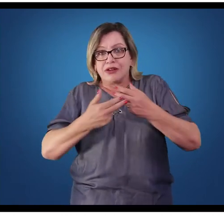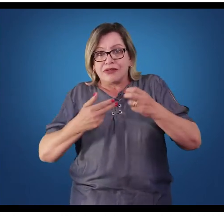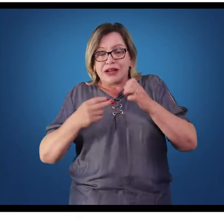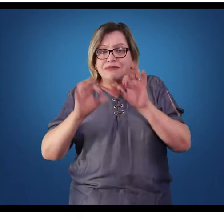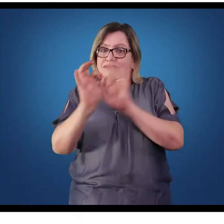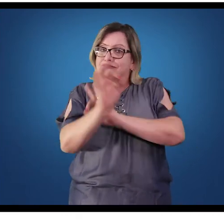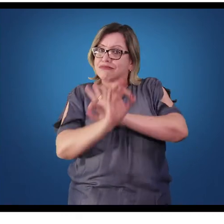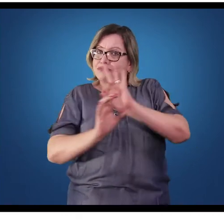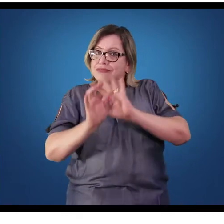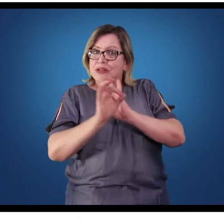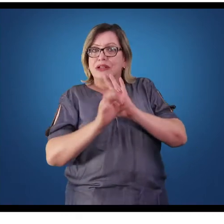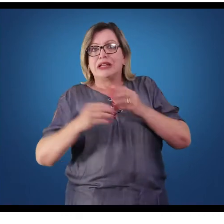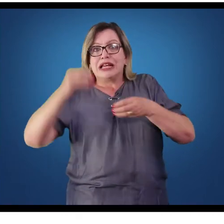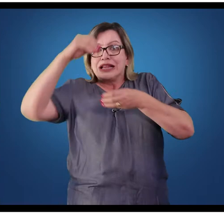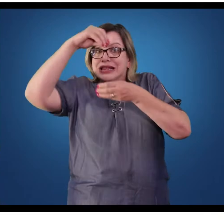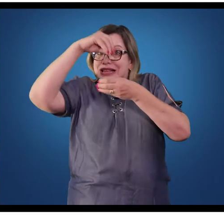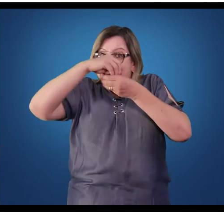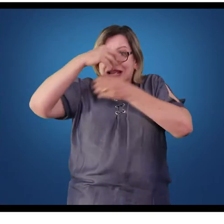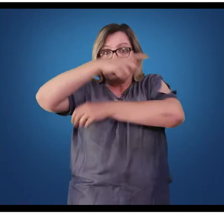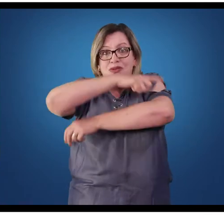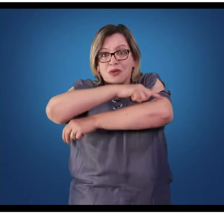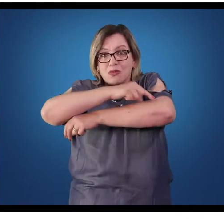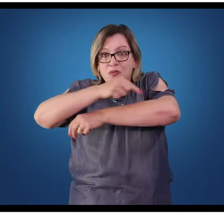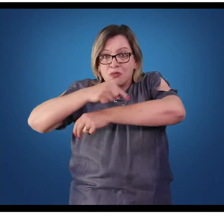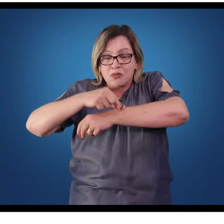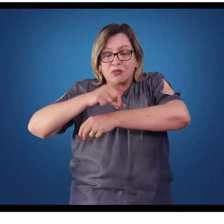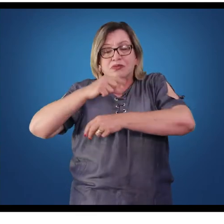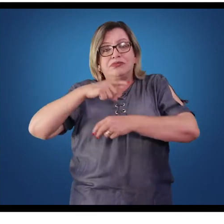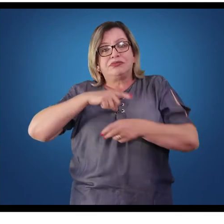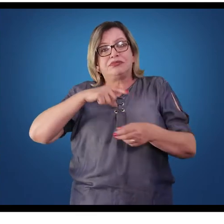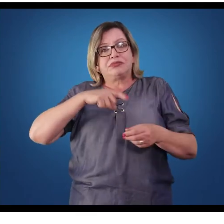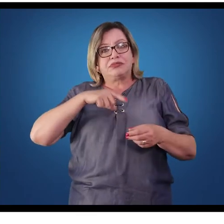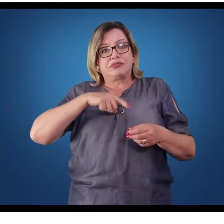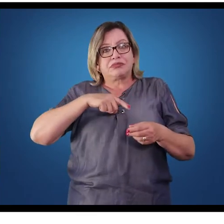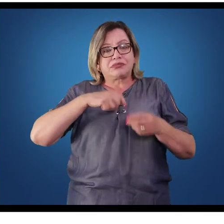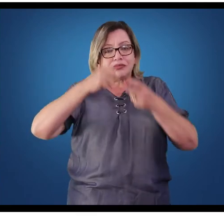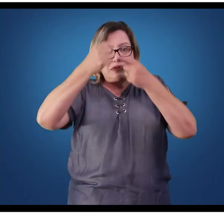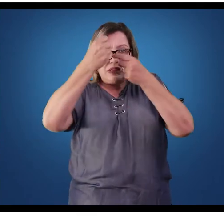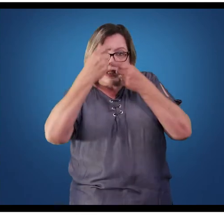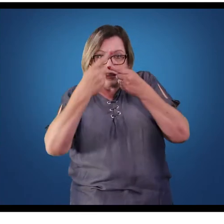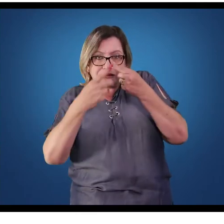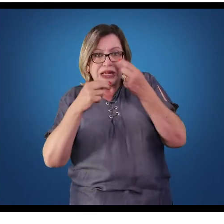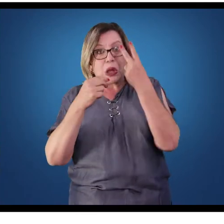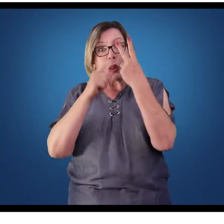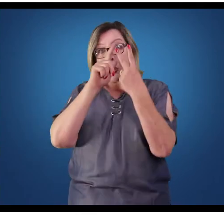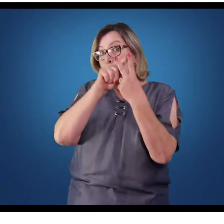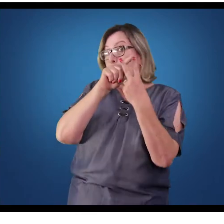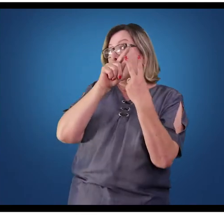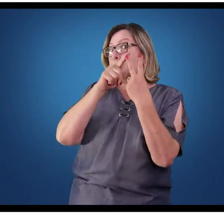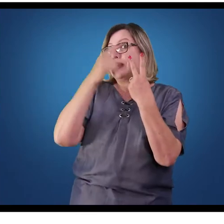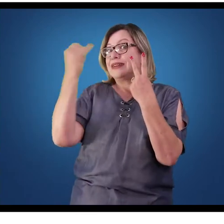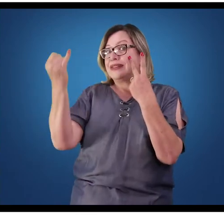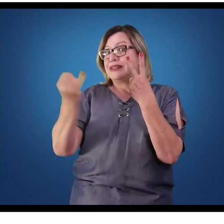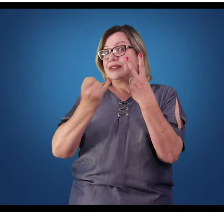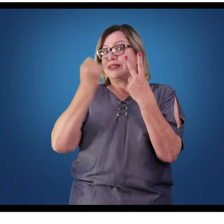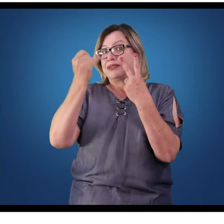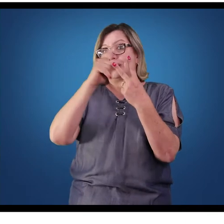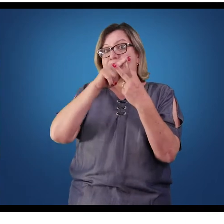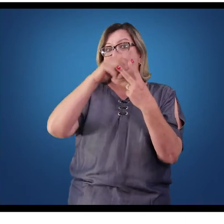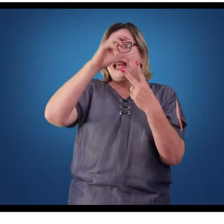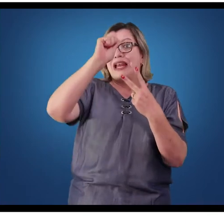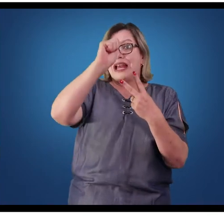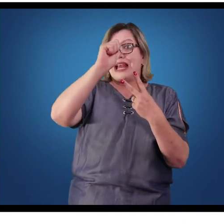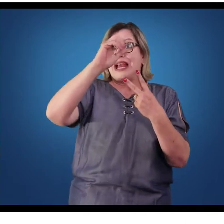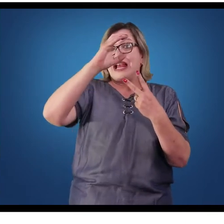estruturas. Dentro dessa estrutura, podemos caracterizar duas que são muito importantes, a actina